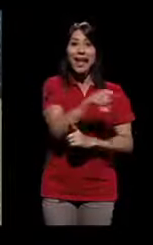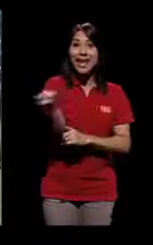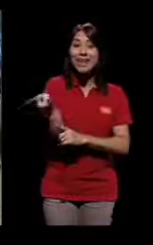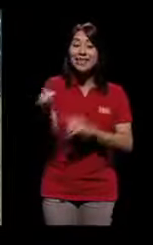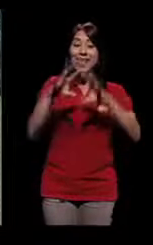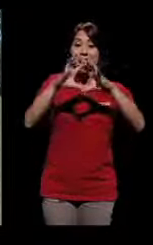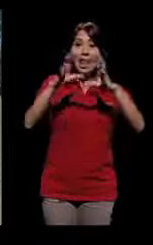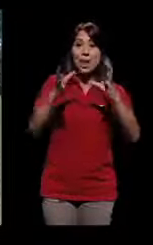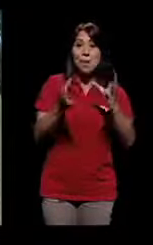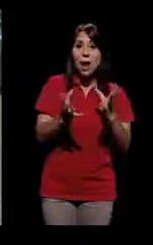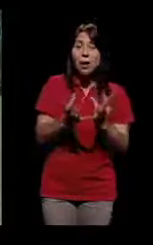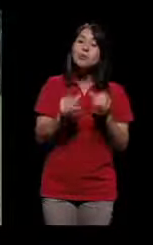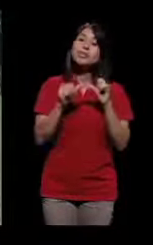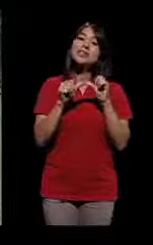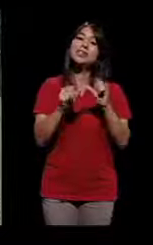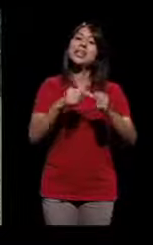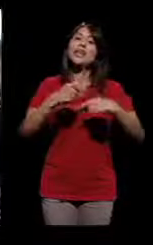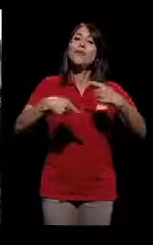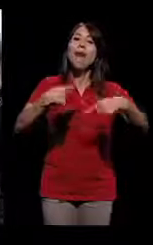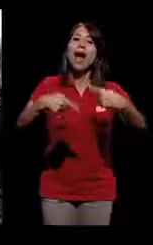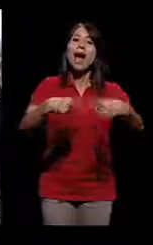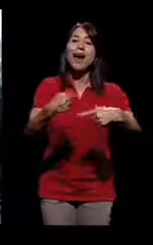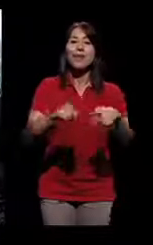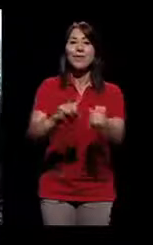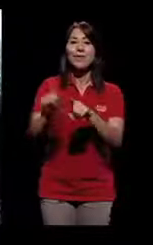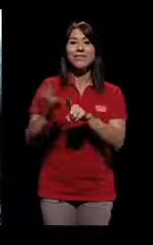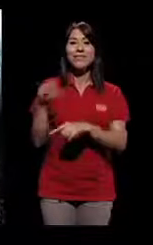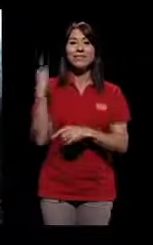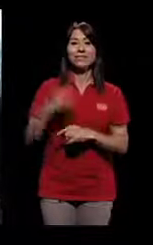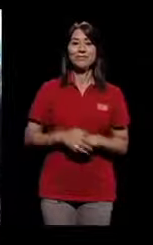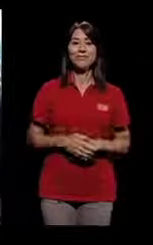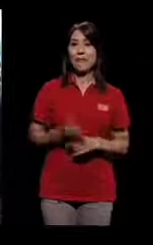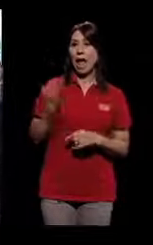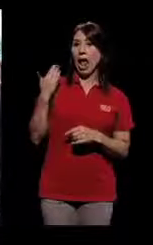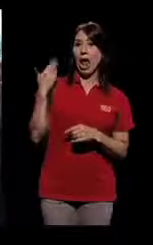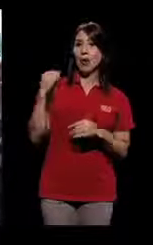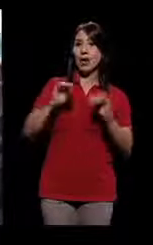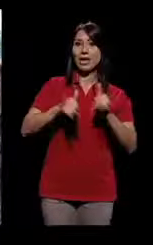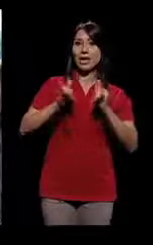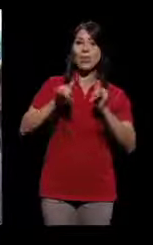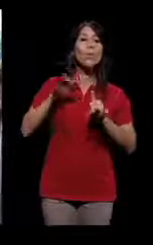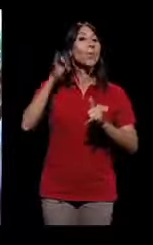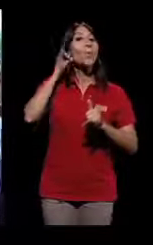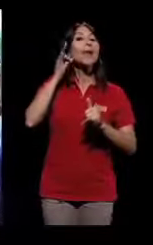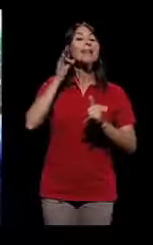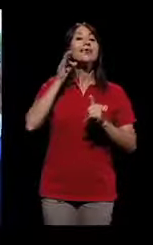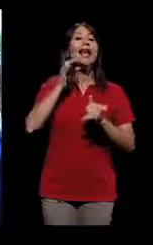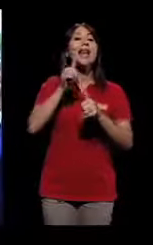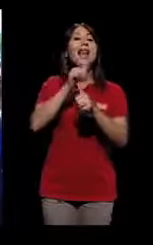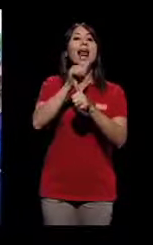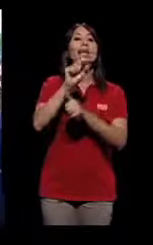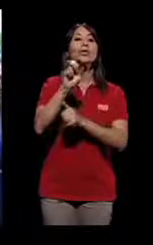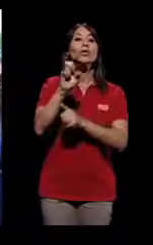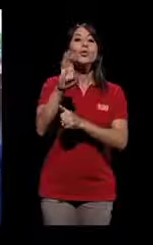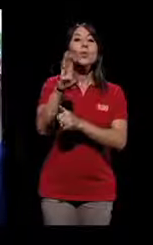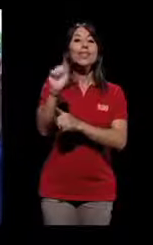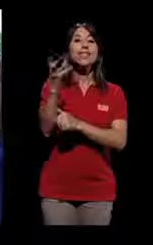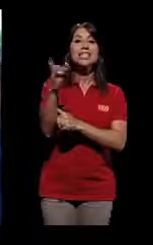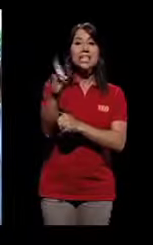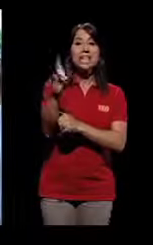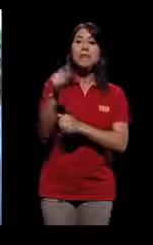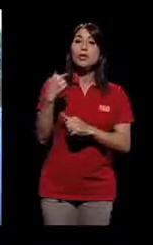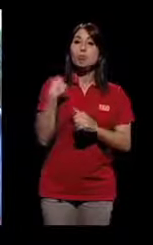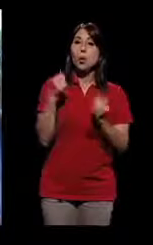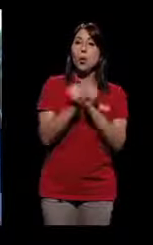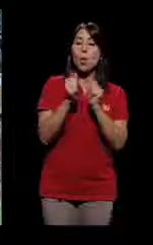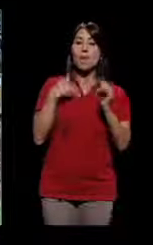semana, ni tienen giras deportivas por el mundo, para estas jugadoras el balón sigue rodando de una u otra forma.